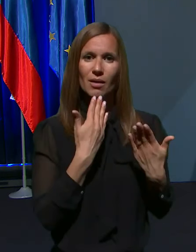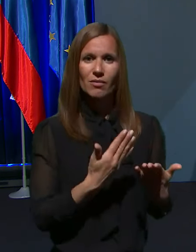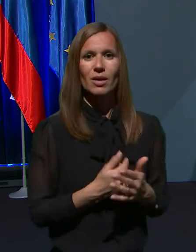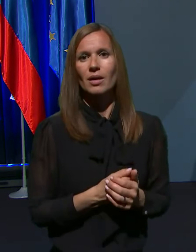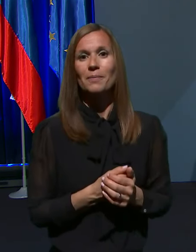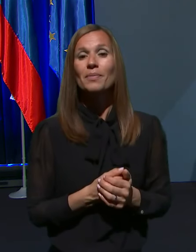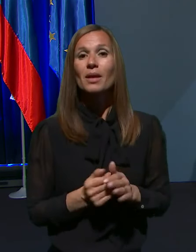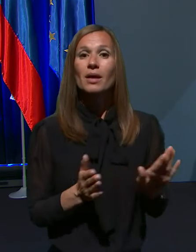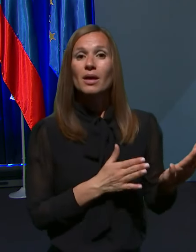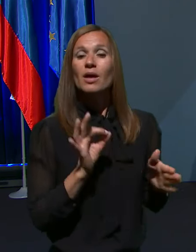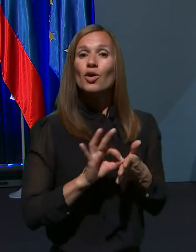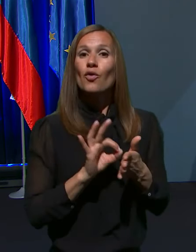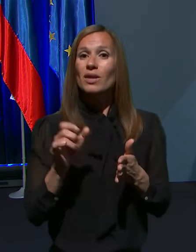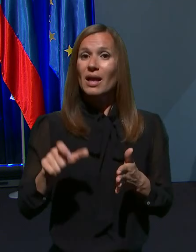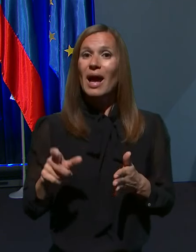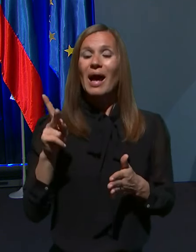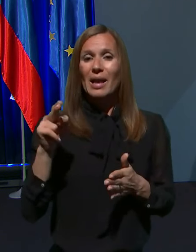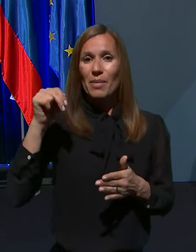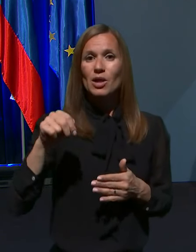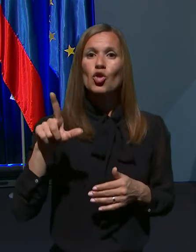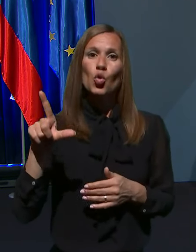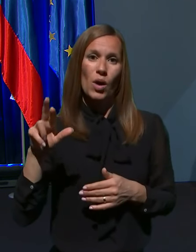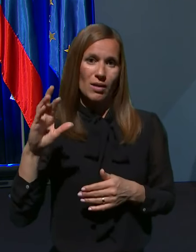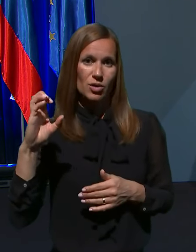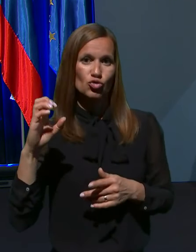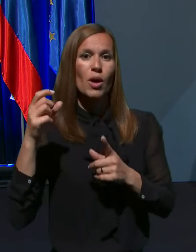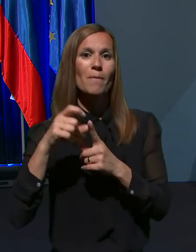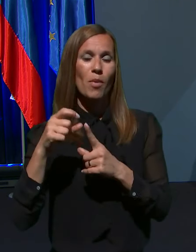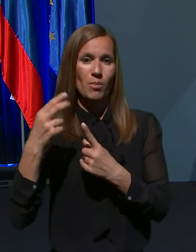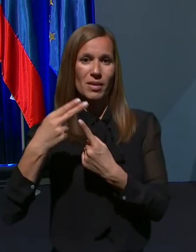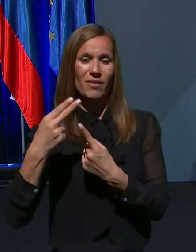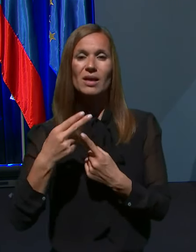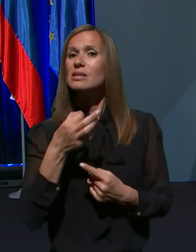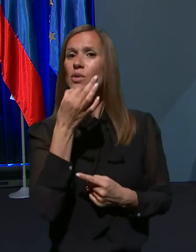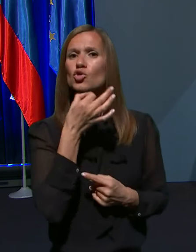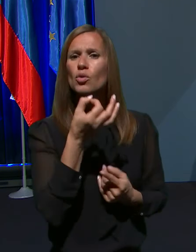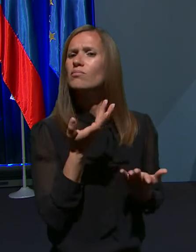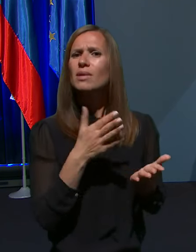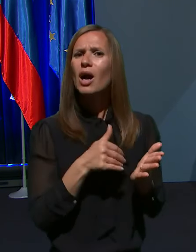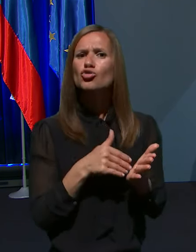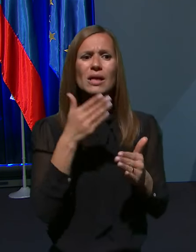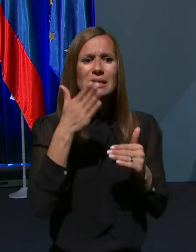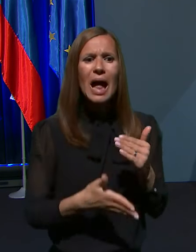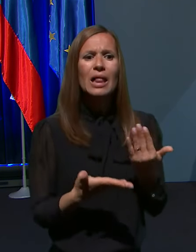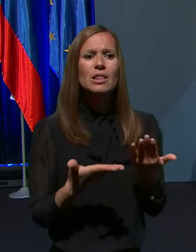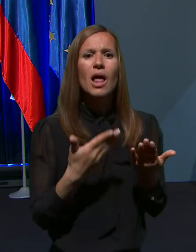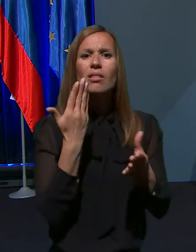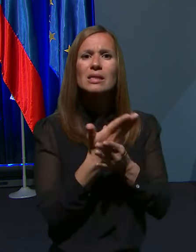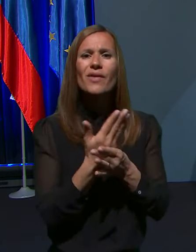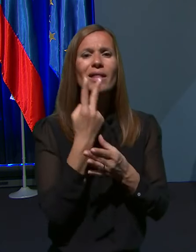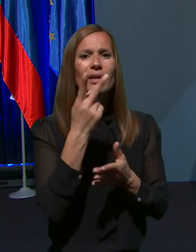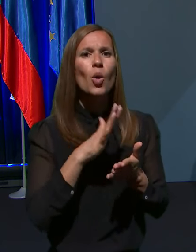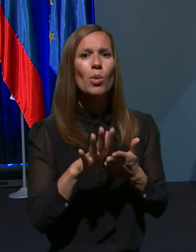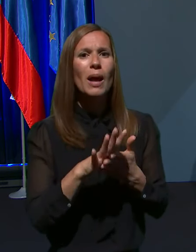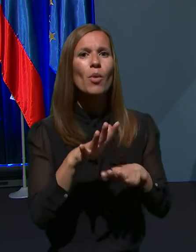Novinarka Karmen Lugarič, Pop TV, sprašuje, kakšno je zadnje navodilo glede uporabe rokavic oziroma